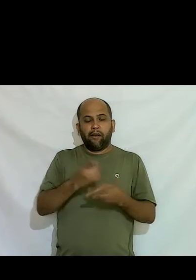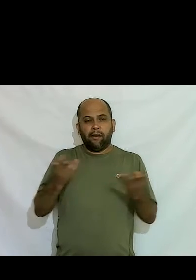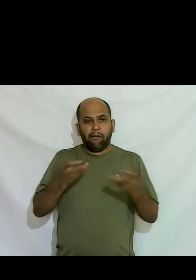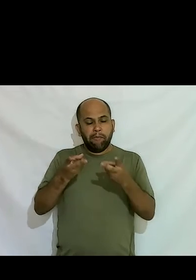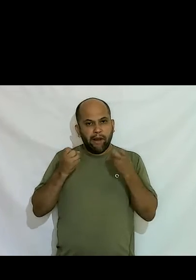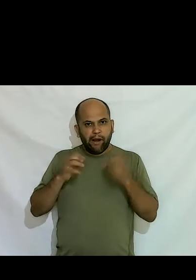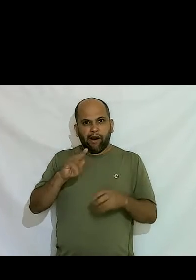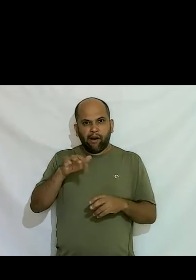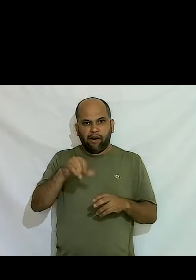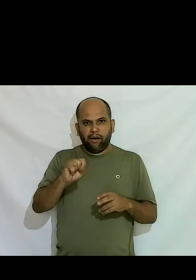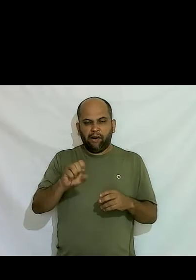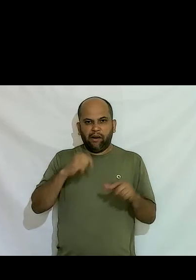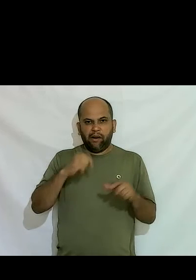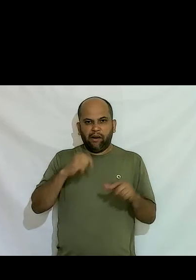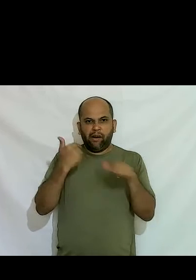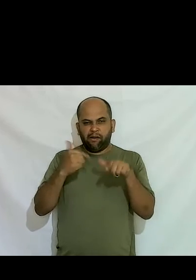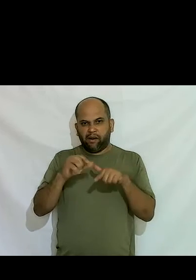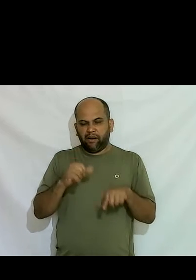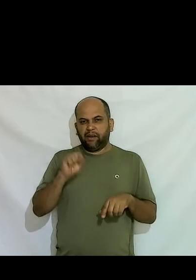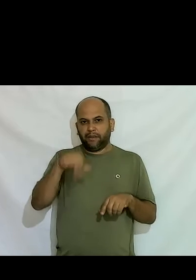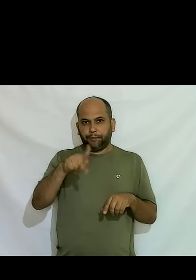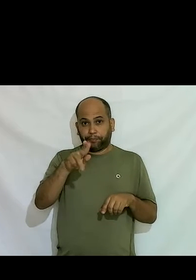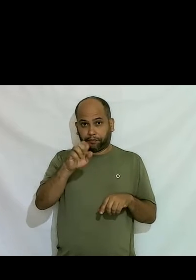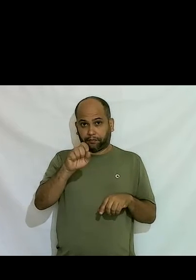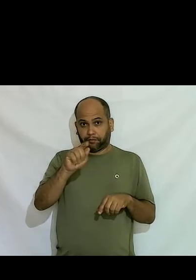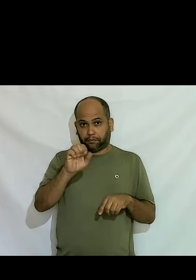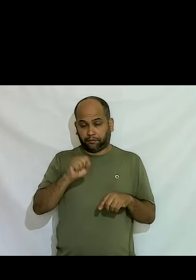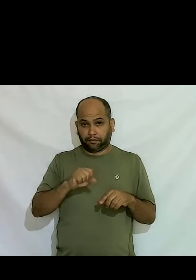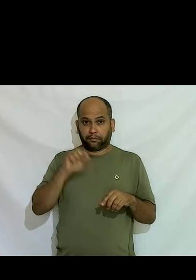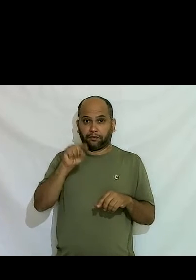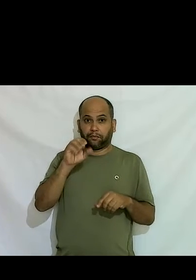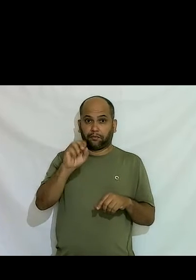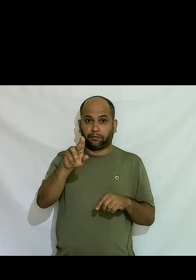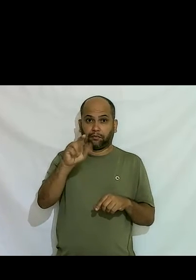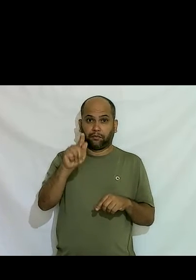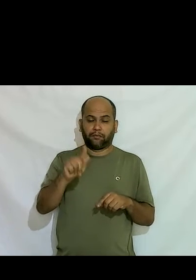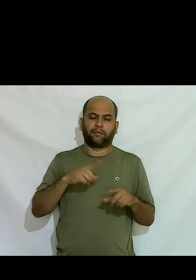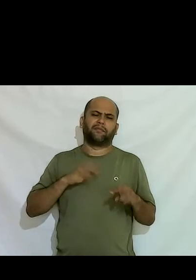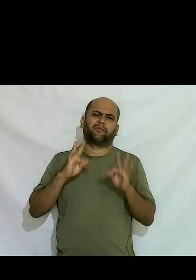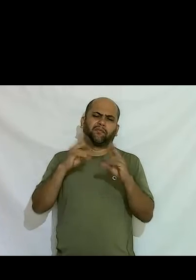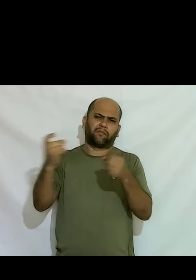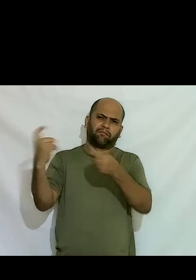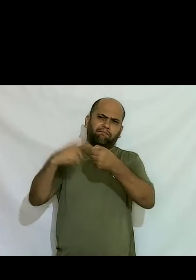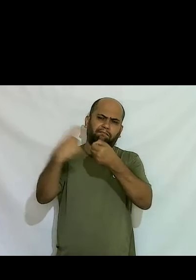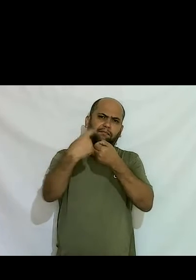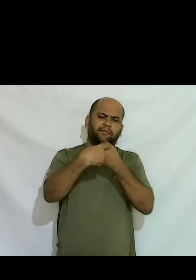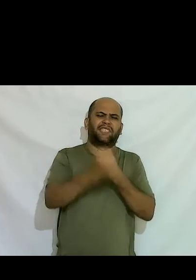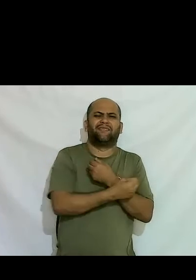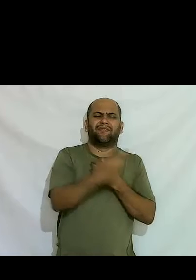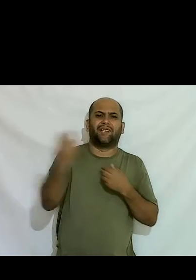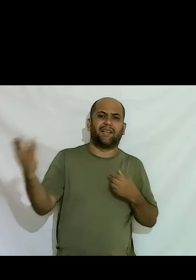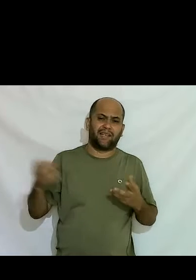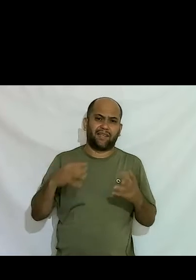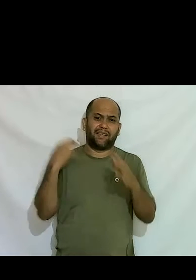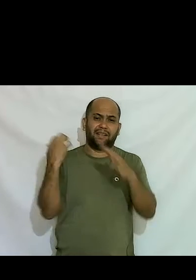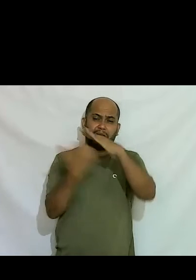transempregos.org vocês vão ver que nós temos praticamente todas as multinacionais atingimos 1.350 empresas